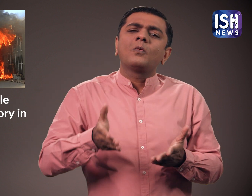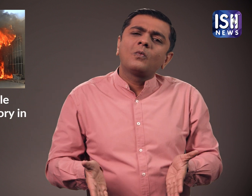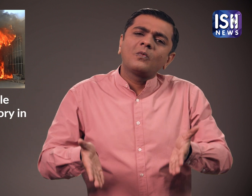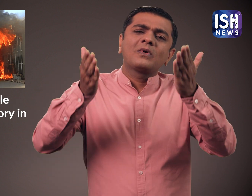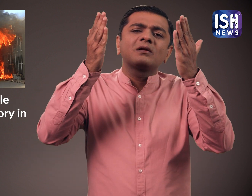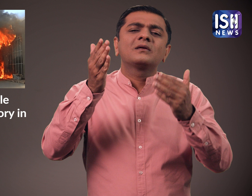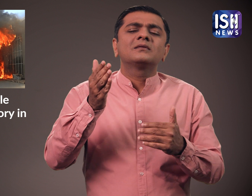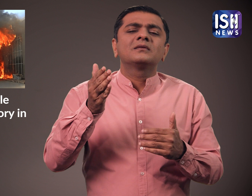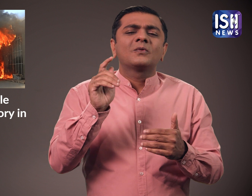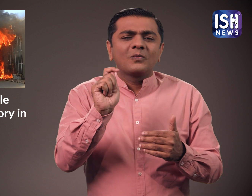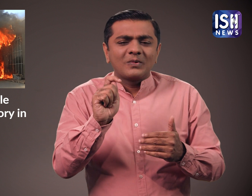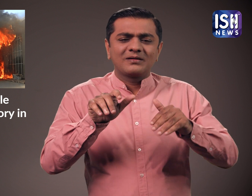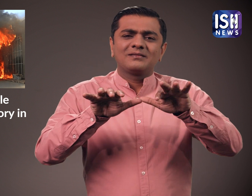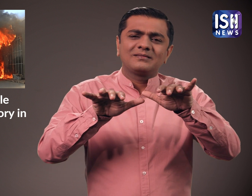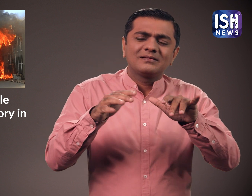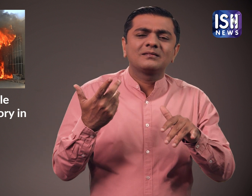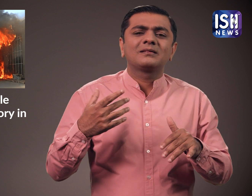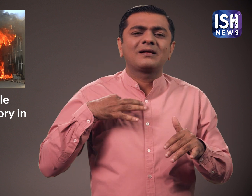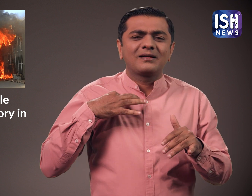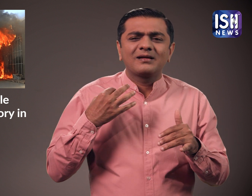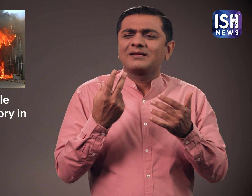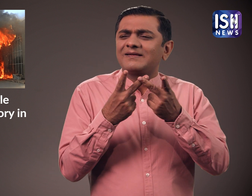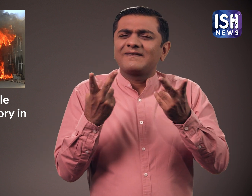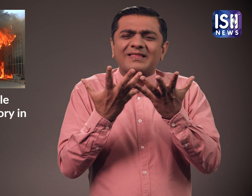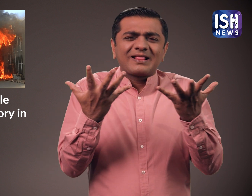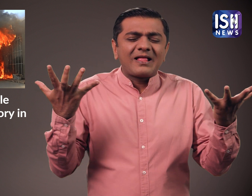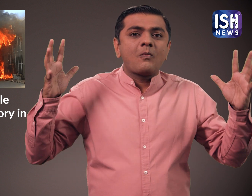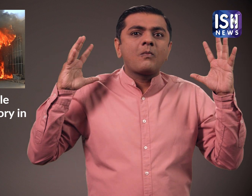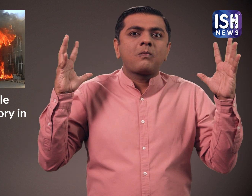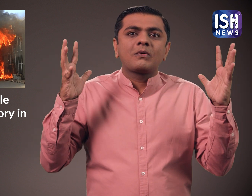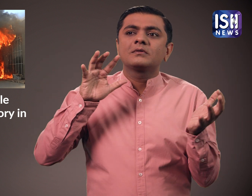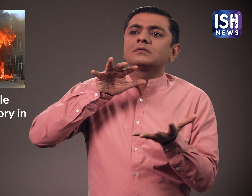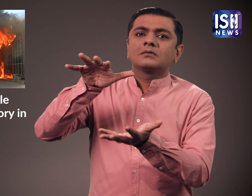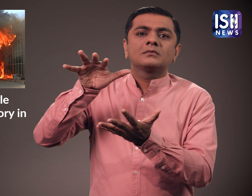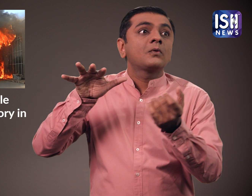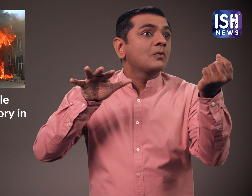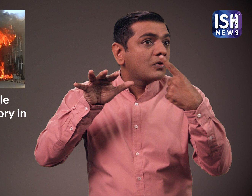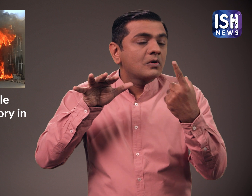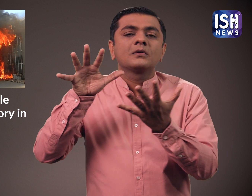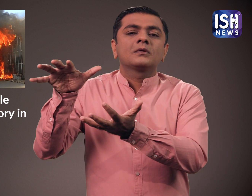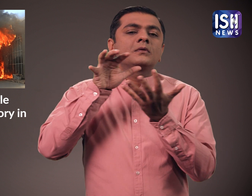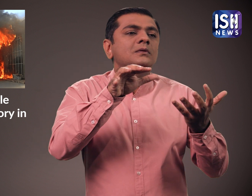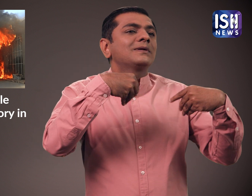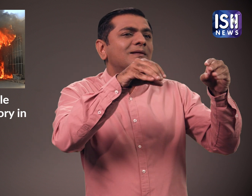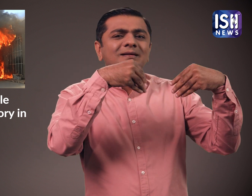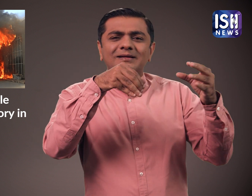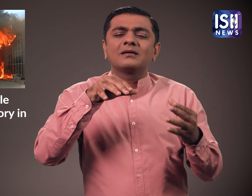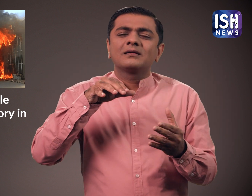थे।